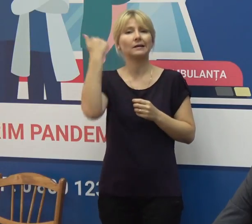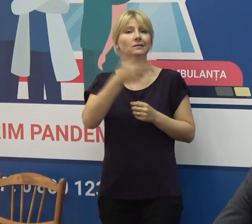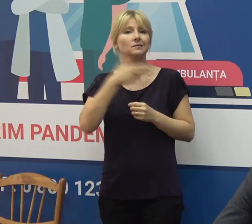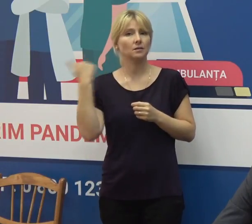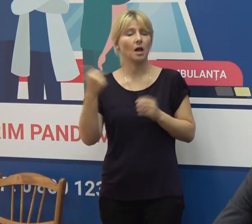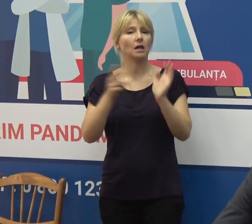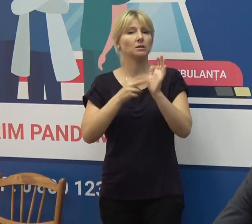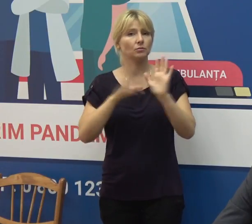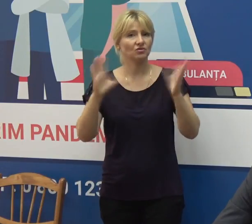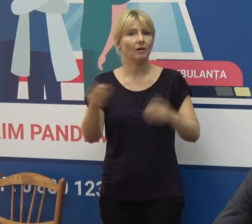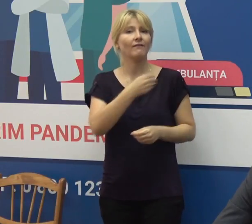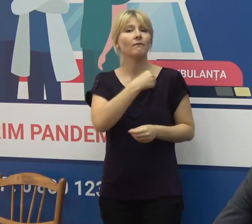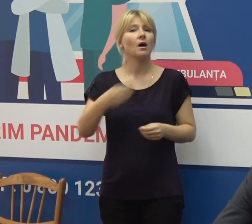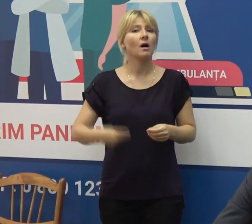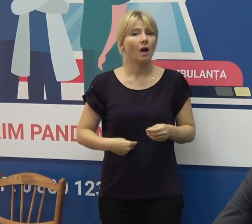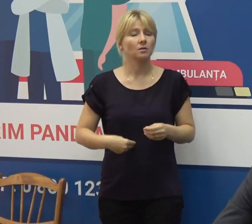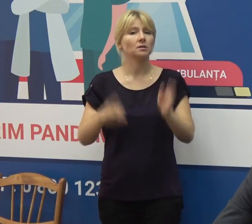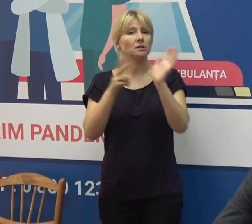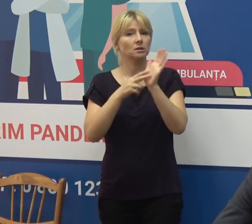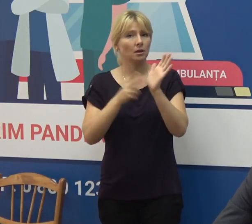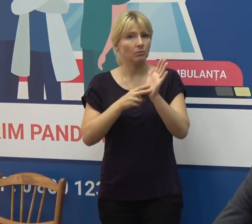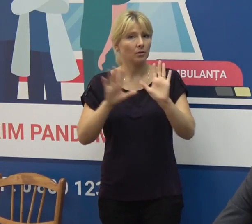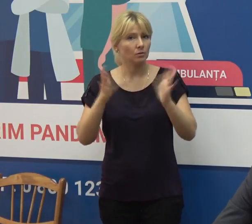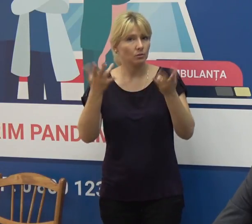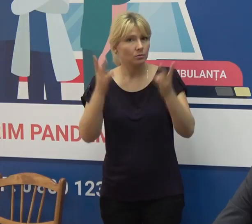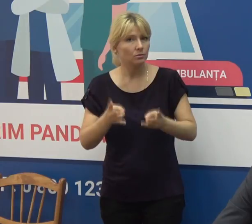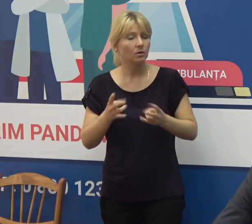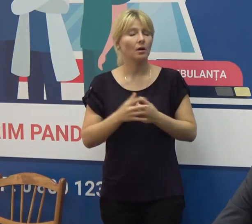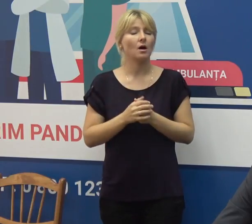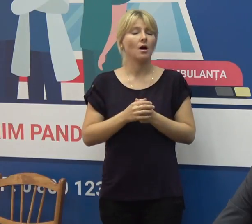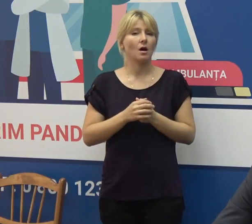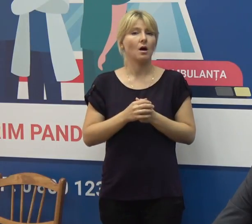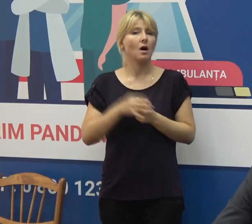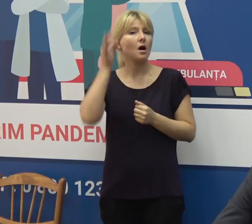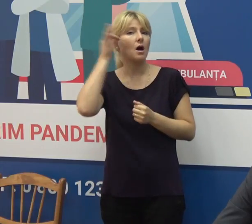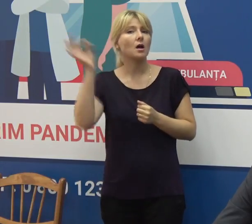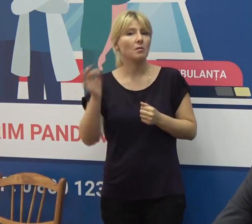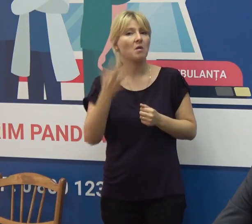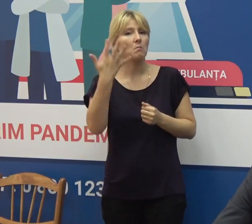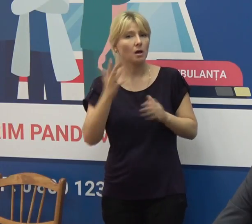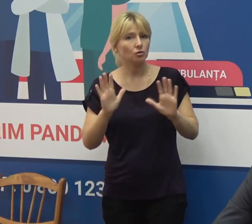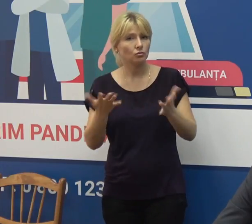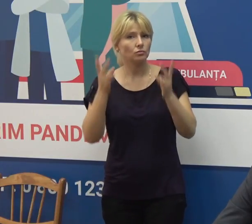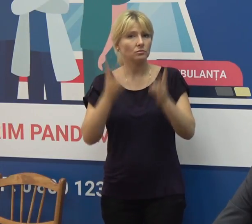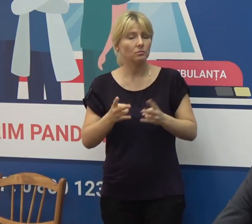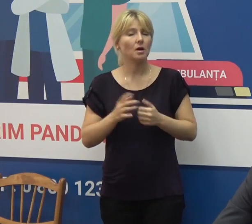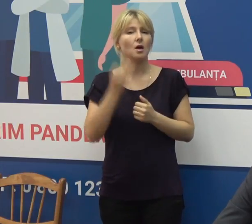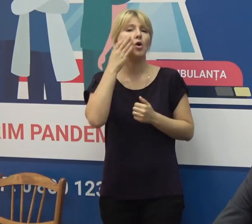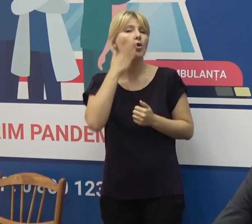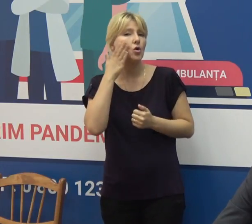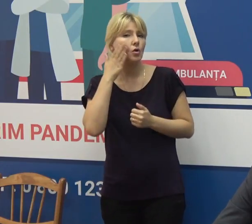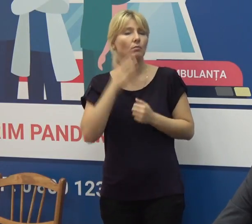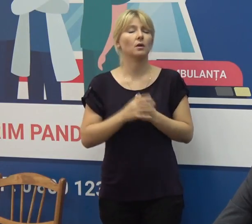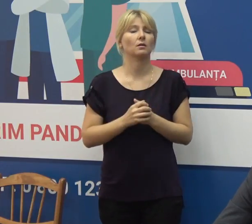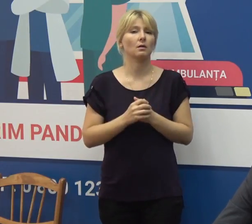cazuri, Franța 7 cazuri, Spania 6, Germania 5 cazuri, Rusia și România, câte